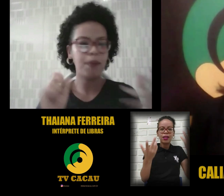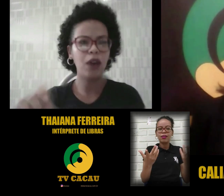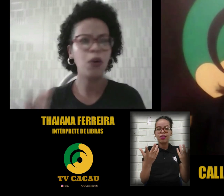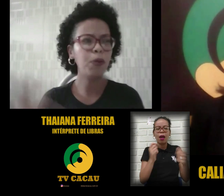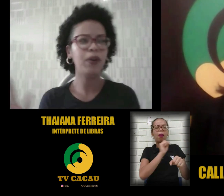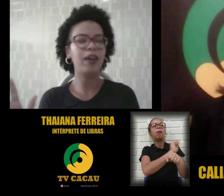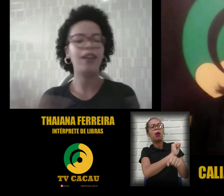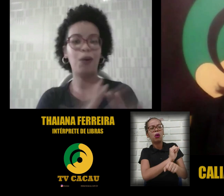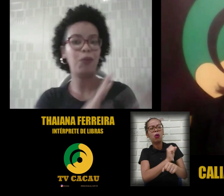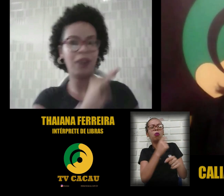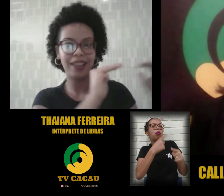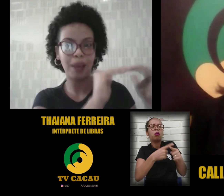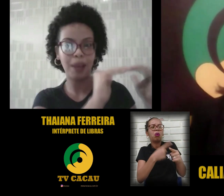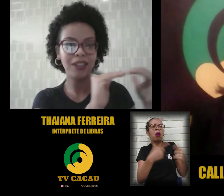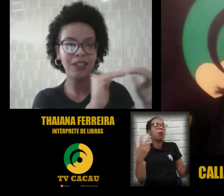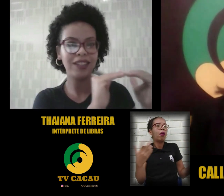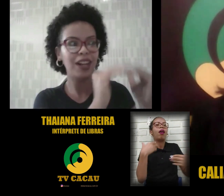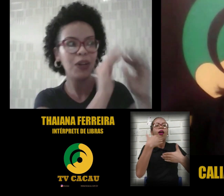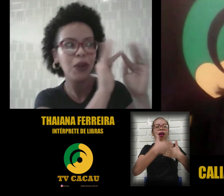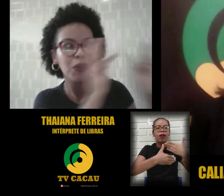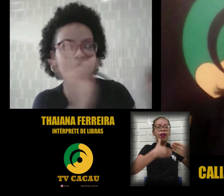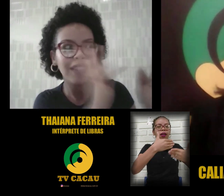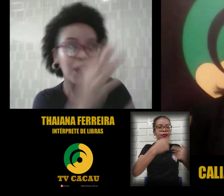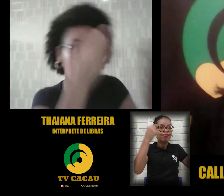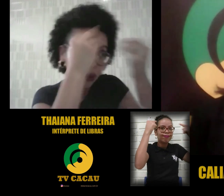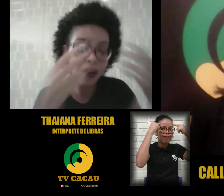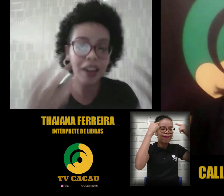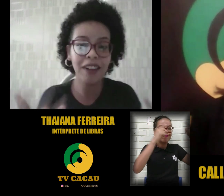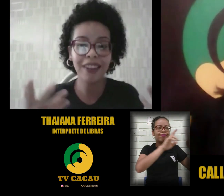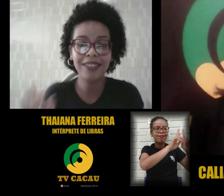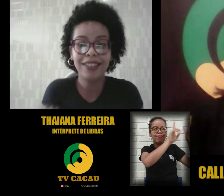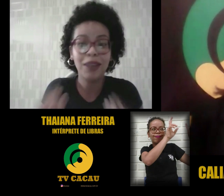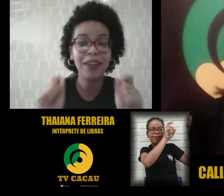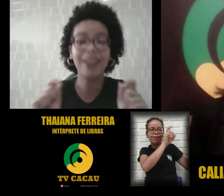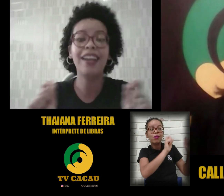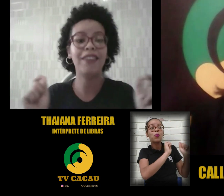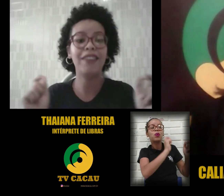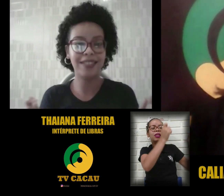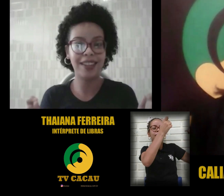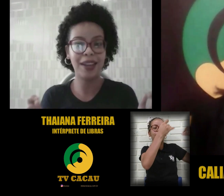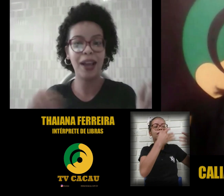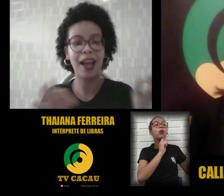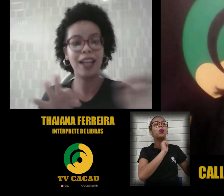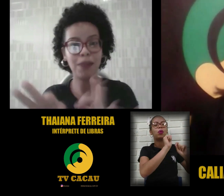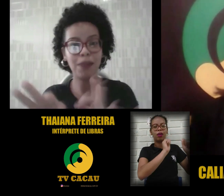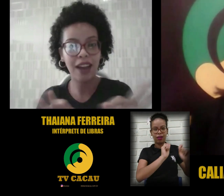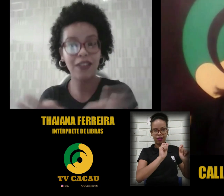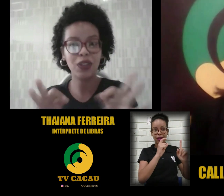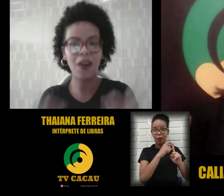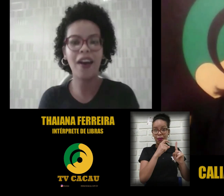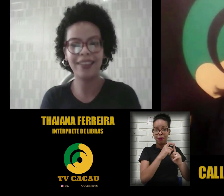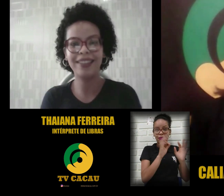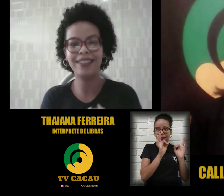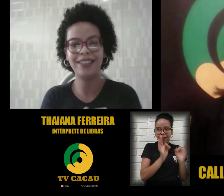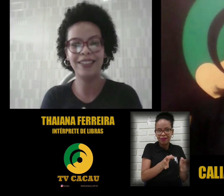parou, por quê? Não, porque ele está processando ali o enunciado, qual que ele vai dizer, o que ele vai dizer, as palavras corretas, entendeu?